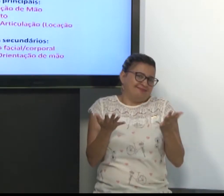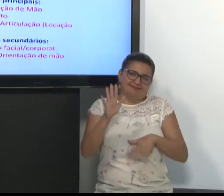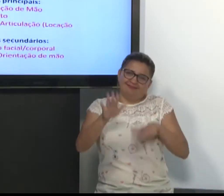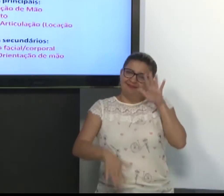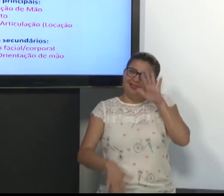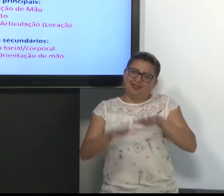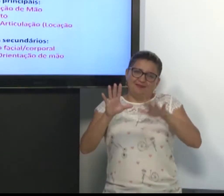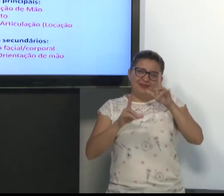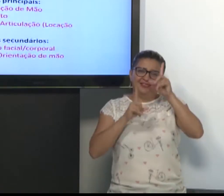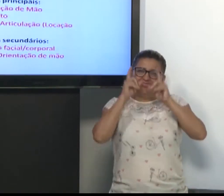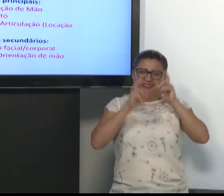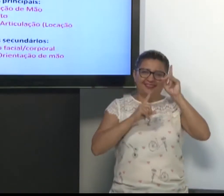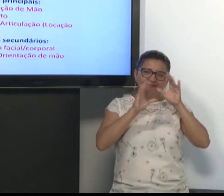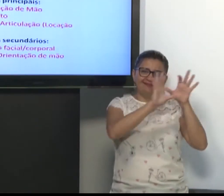contexto. expressão que será usada.